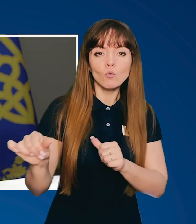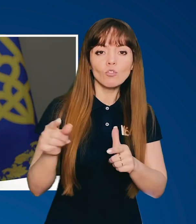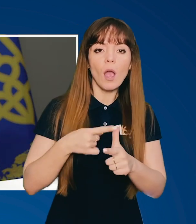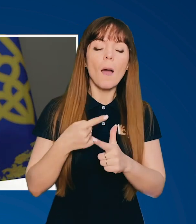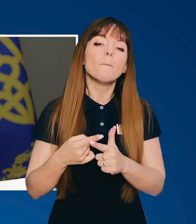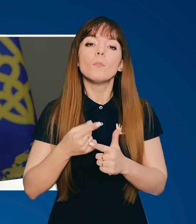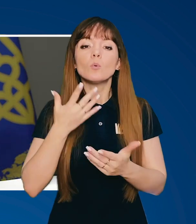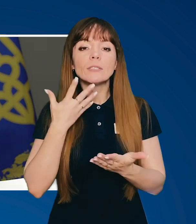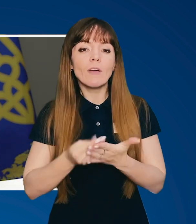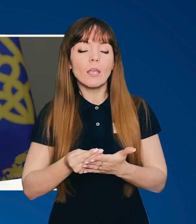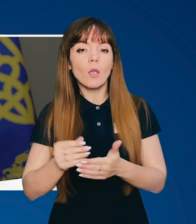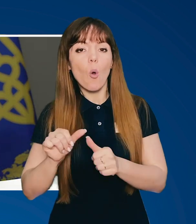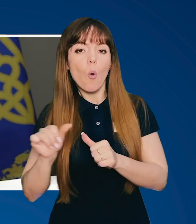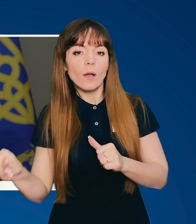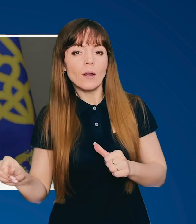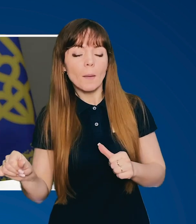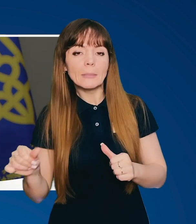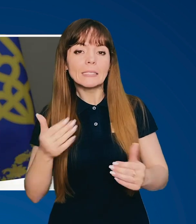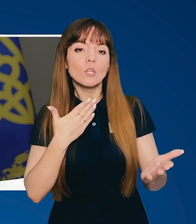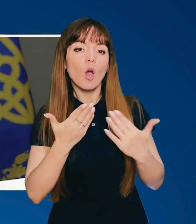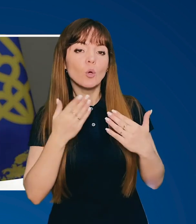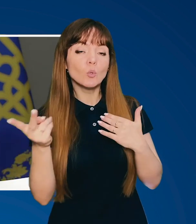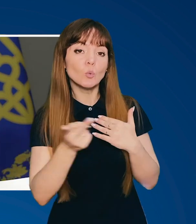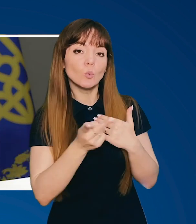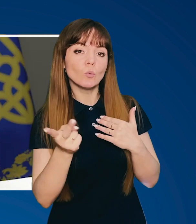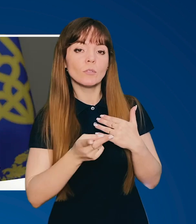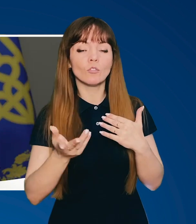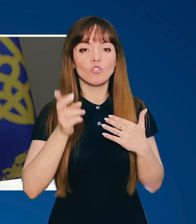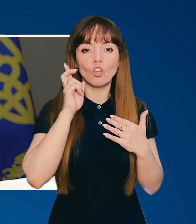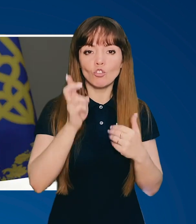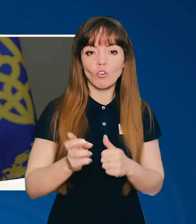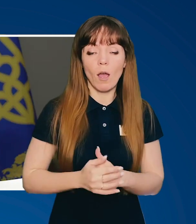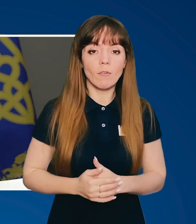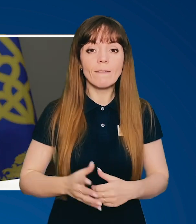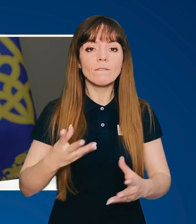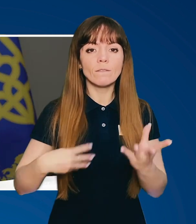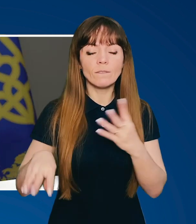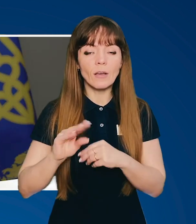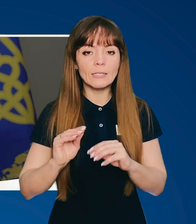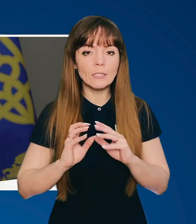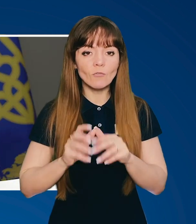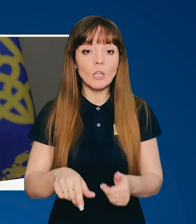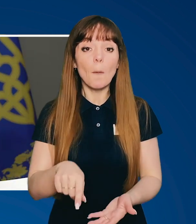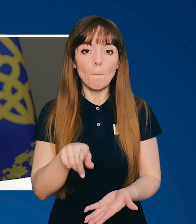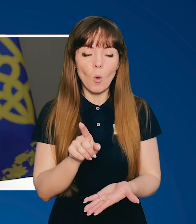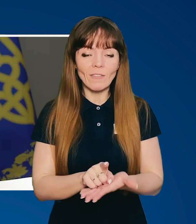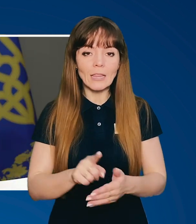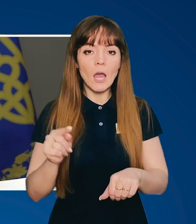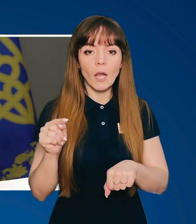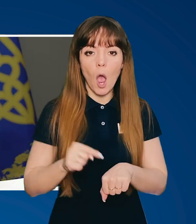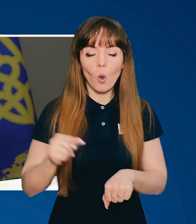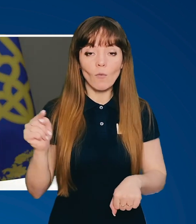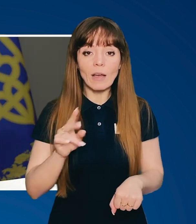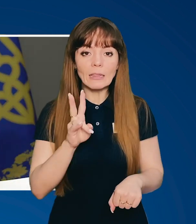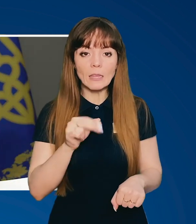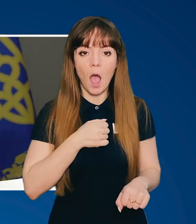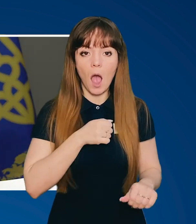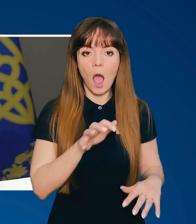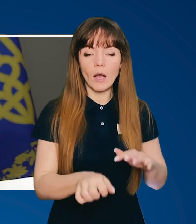виключень або своїх окремих стосунків з цією чи іншою державою. Весь світ повинен реагувати на